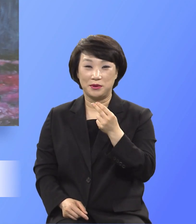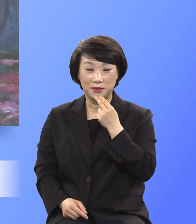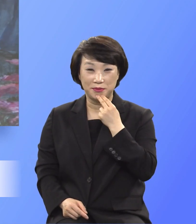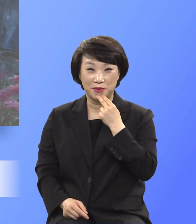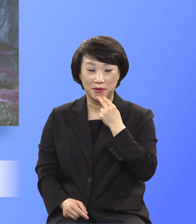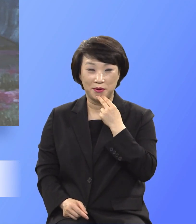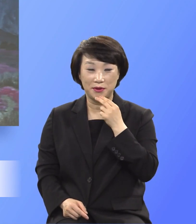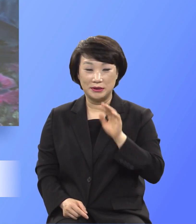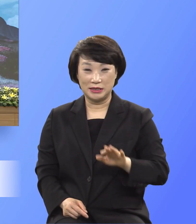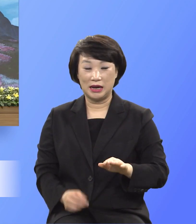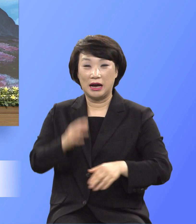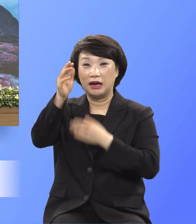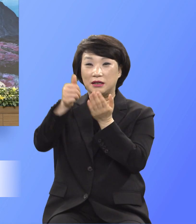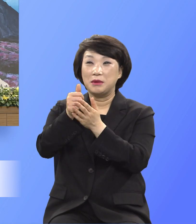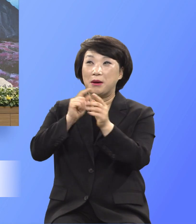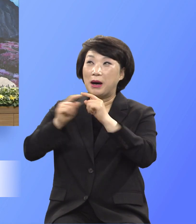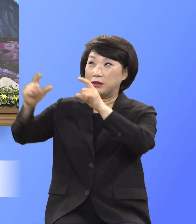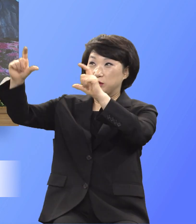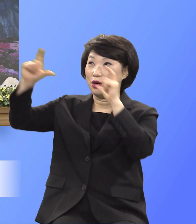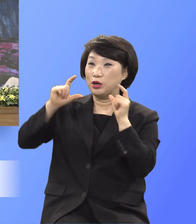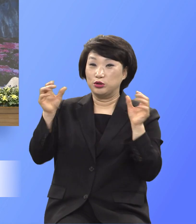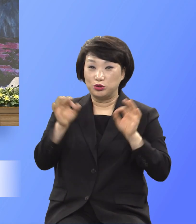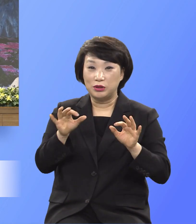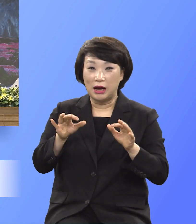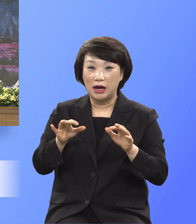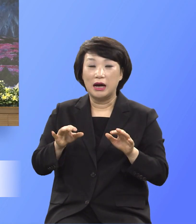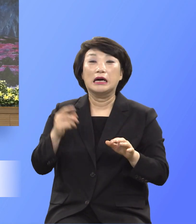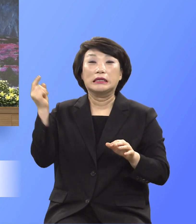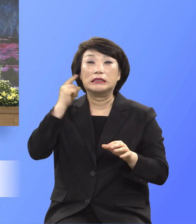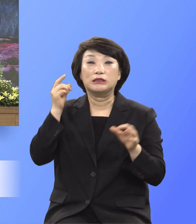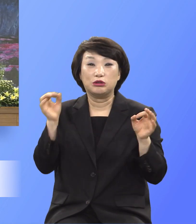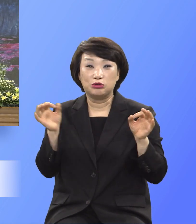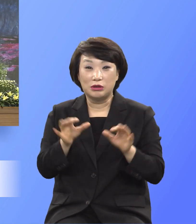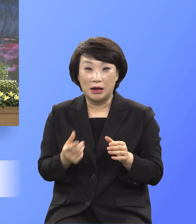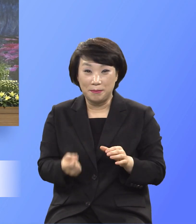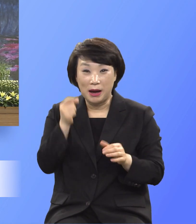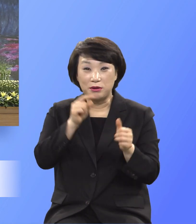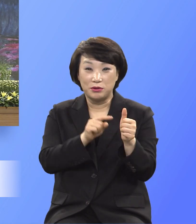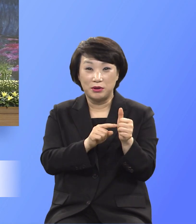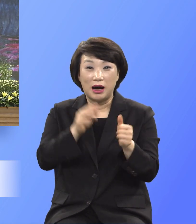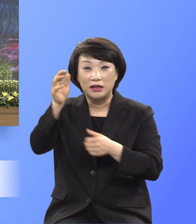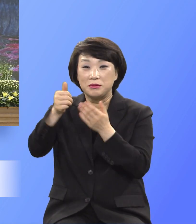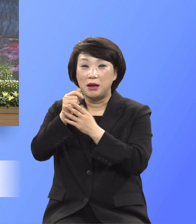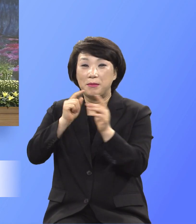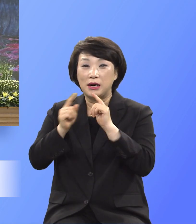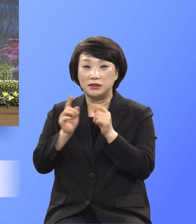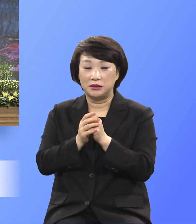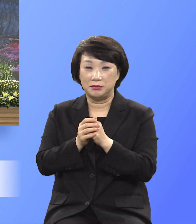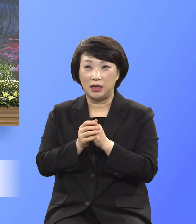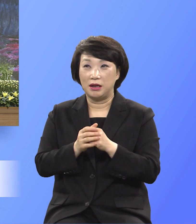말씀하시는 순간에 듣자마자 그 말씀 앞에 장악당하고